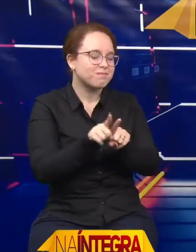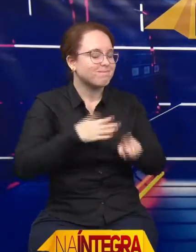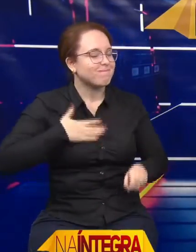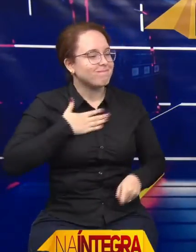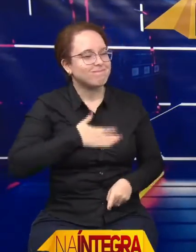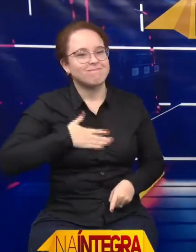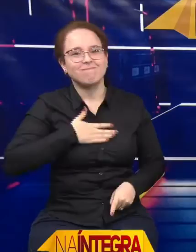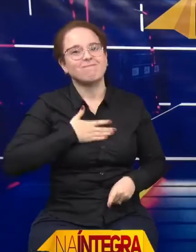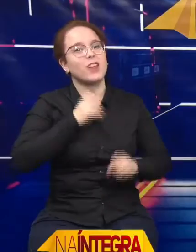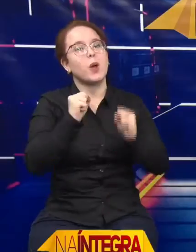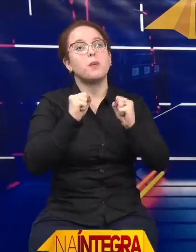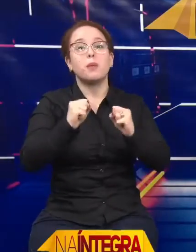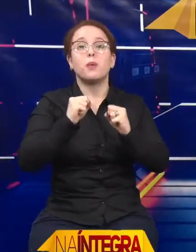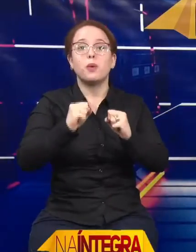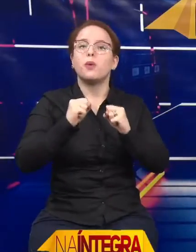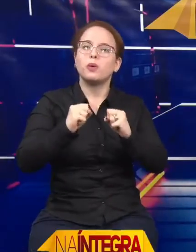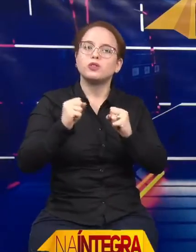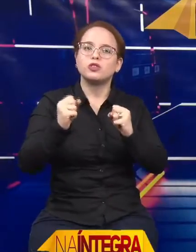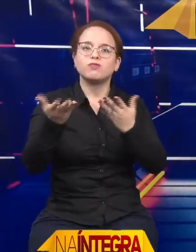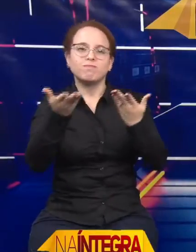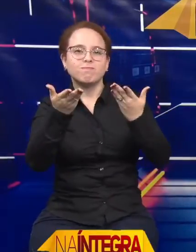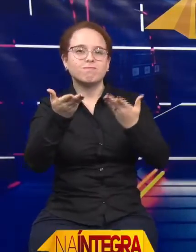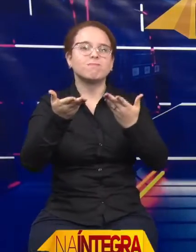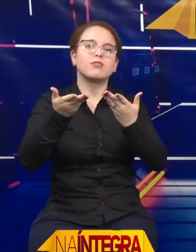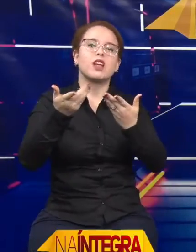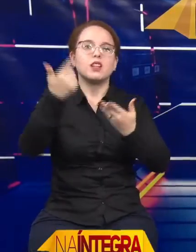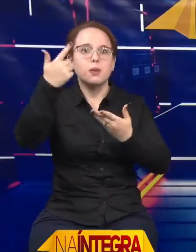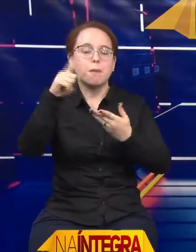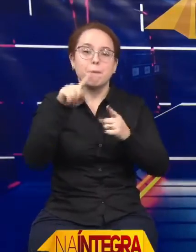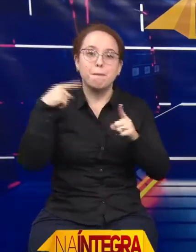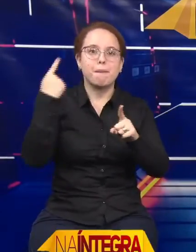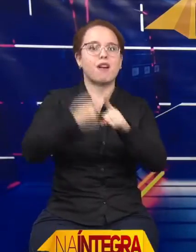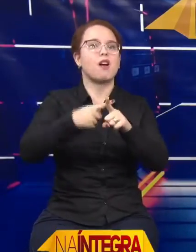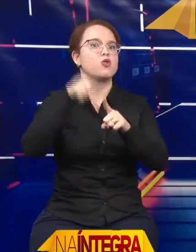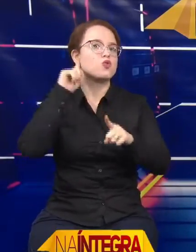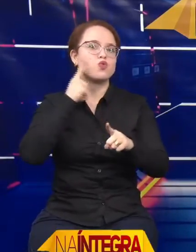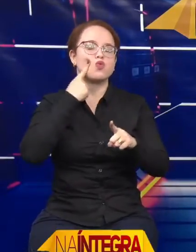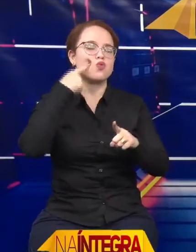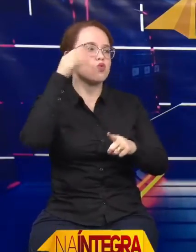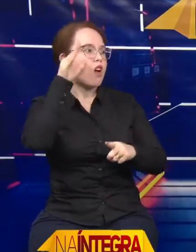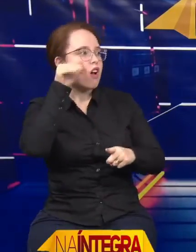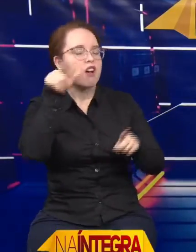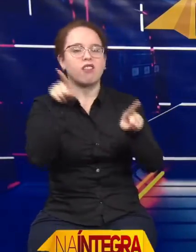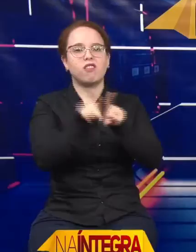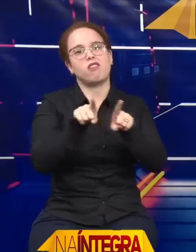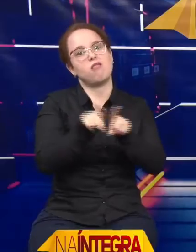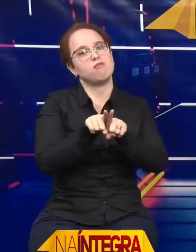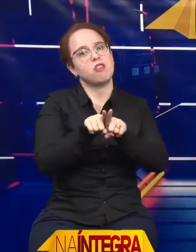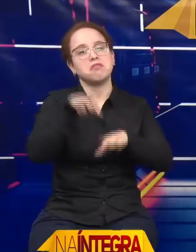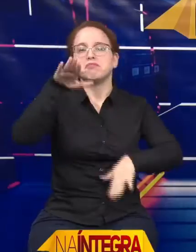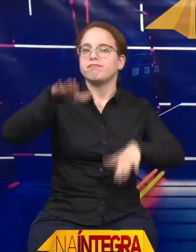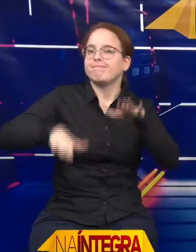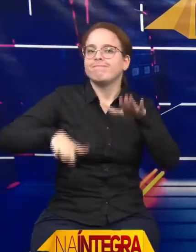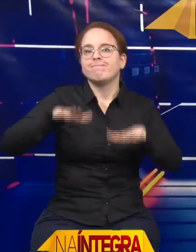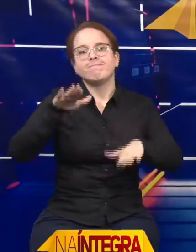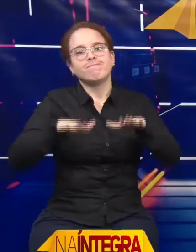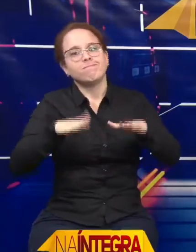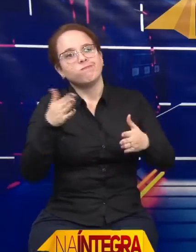oferecer esse serviço ou essa opção a mais pros nossos espectadores que na maioria das vezes, por ironia do